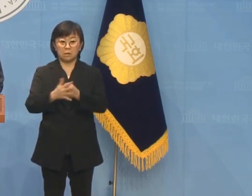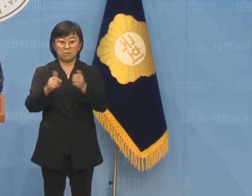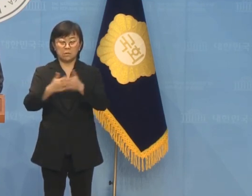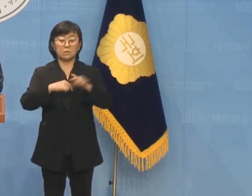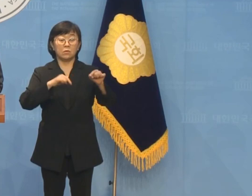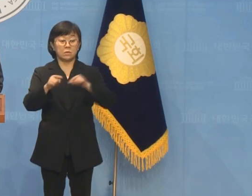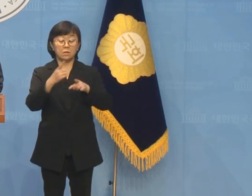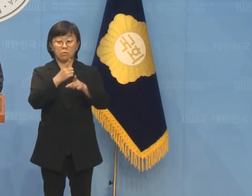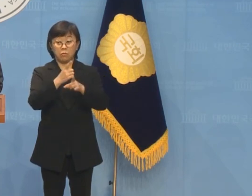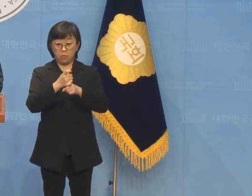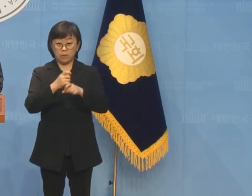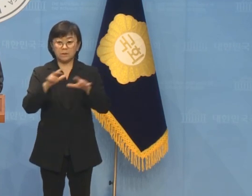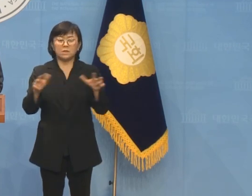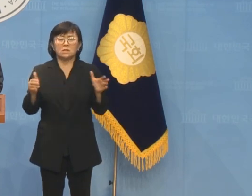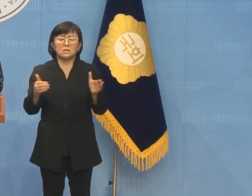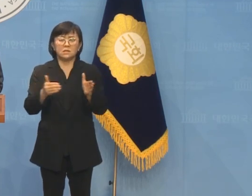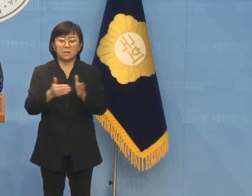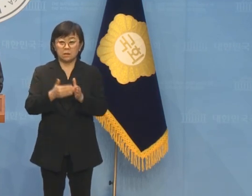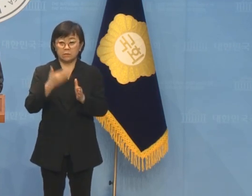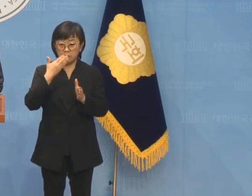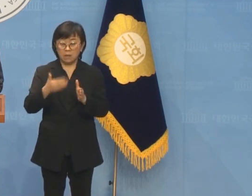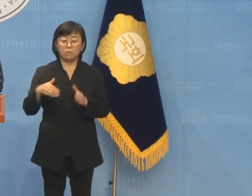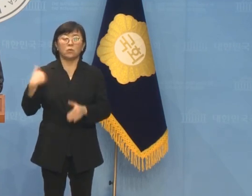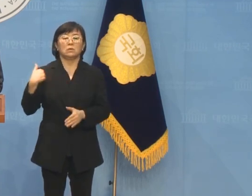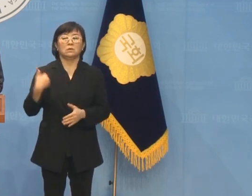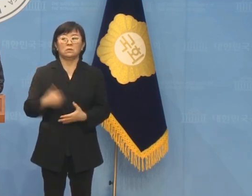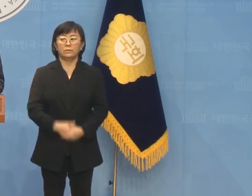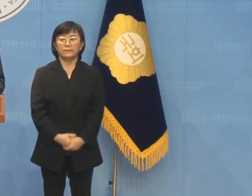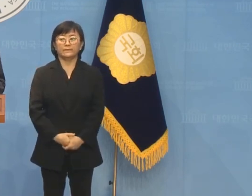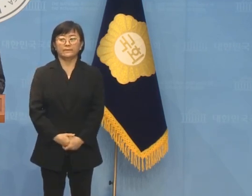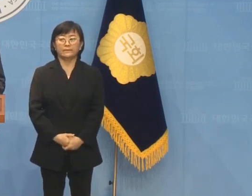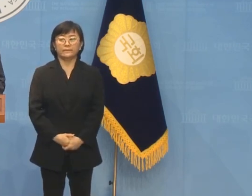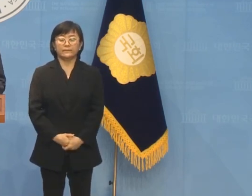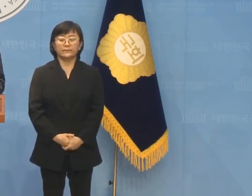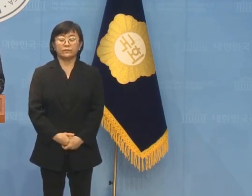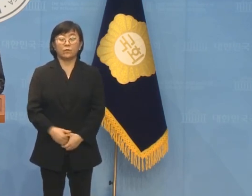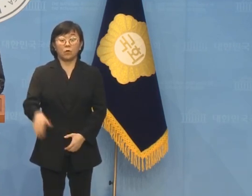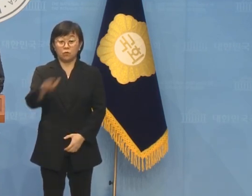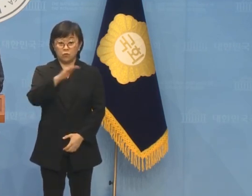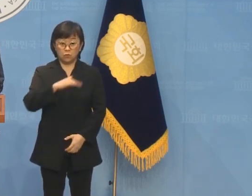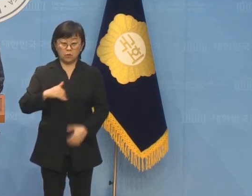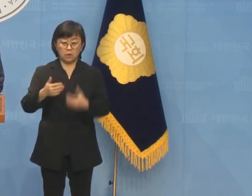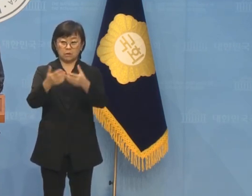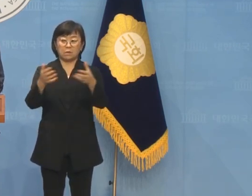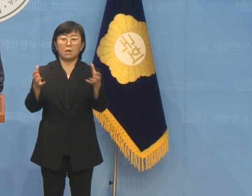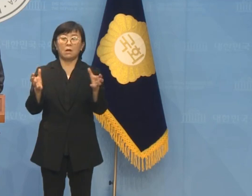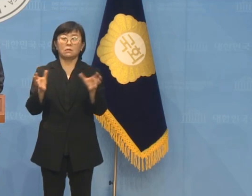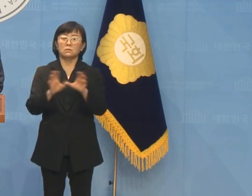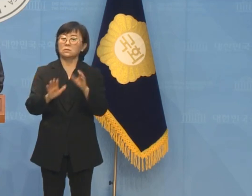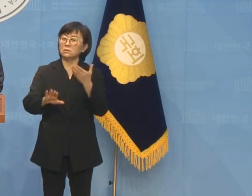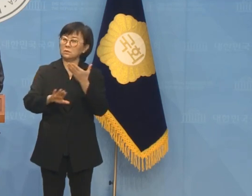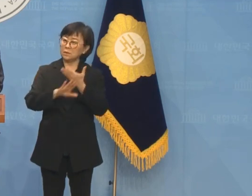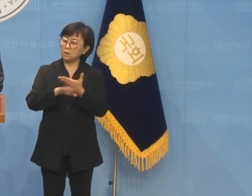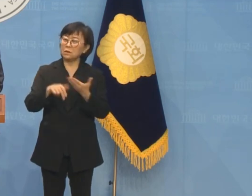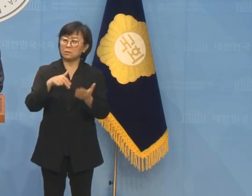여기까지 올 줄은 몰랐습니다. 우리 당은 다를 줄 알았습니다.